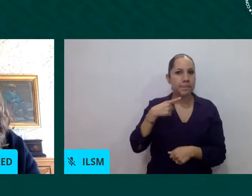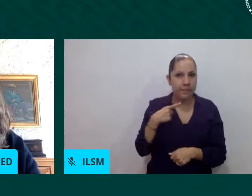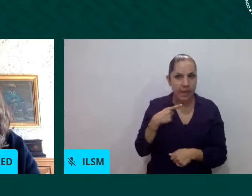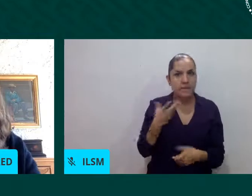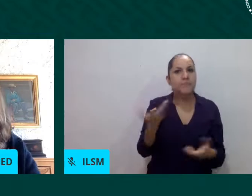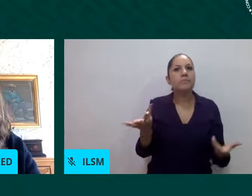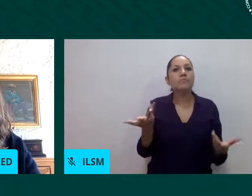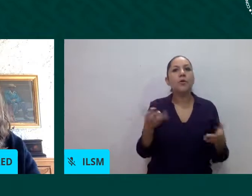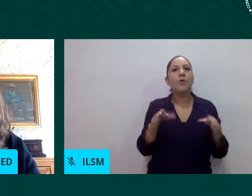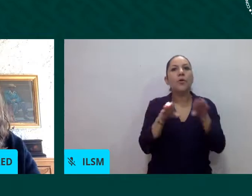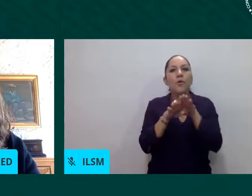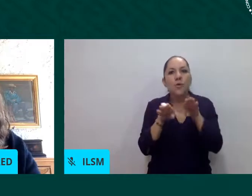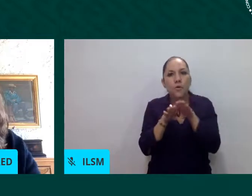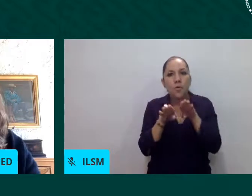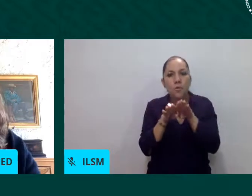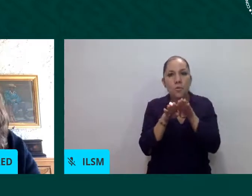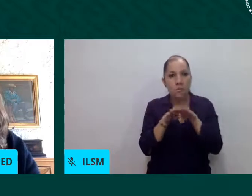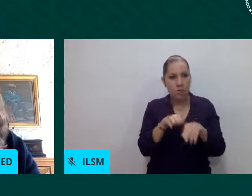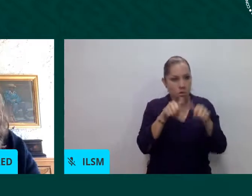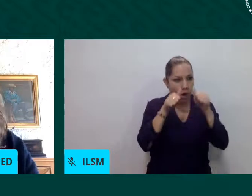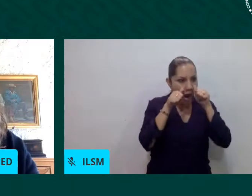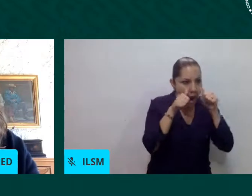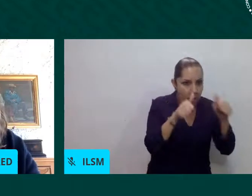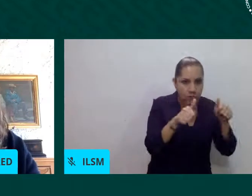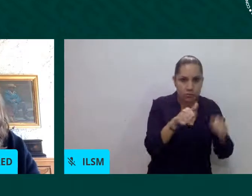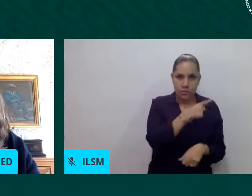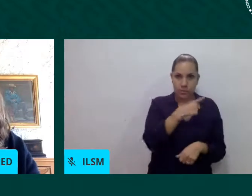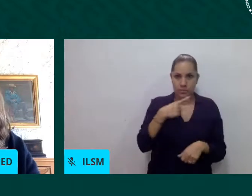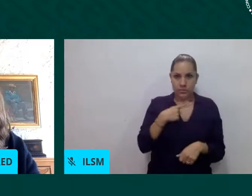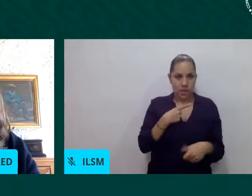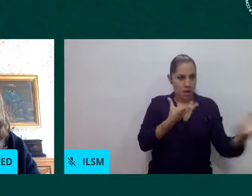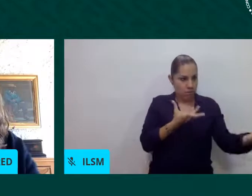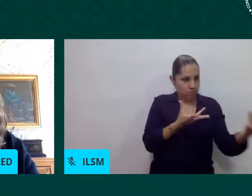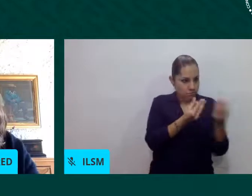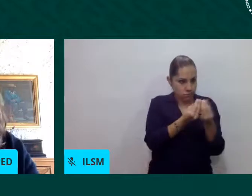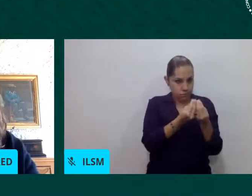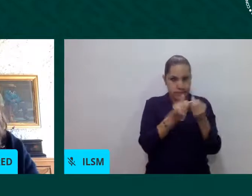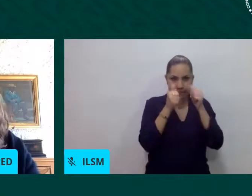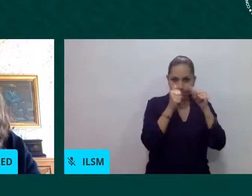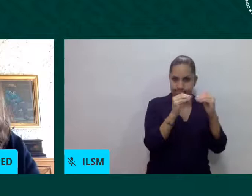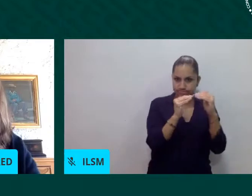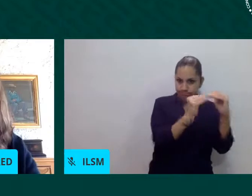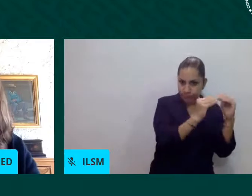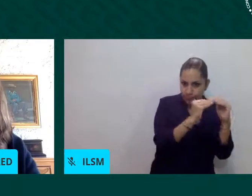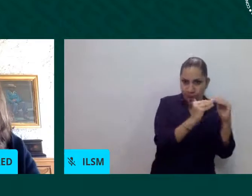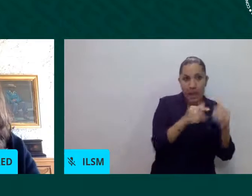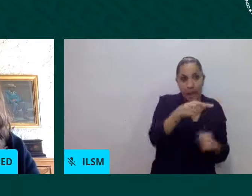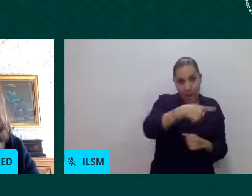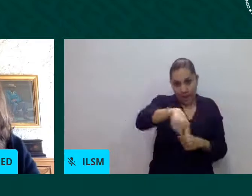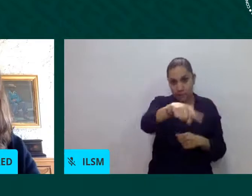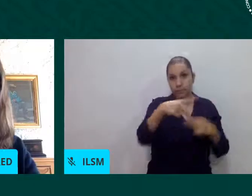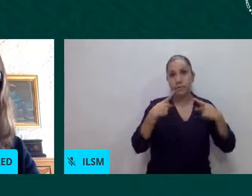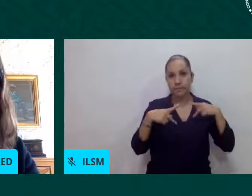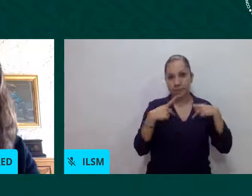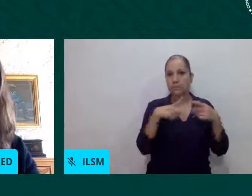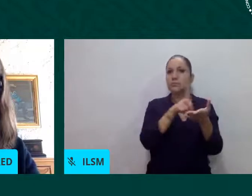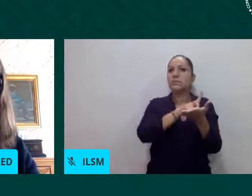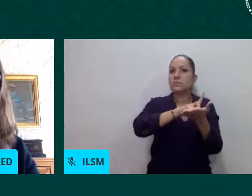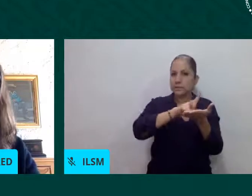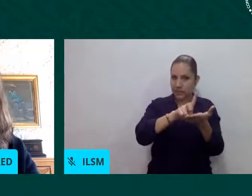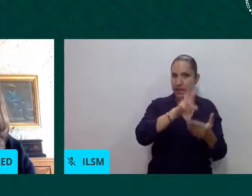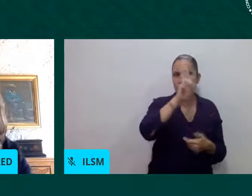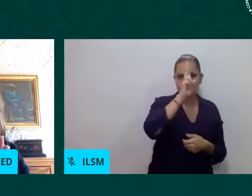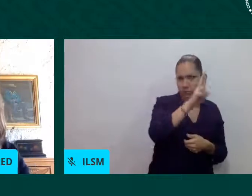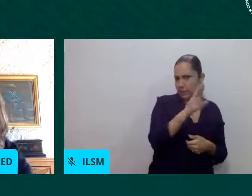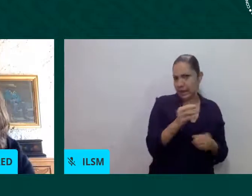respeto a la dignidad de las personas y garantizando los derechos absolutamente, pero en específico me parece primordial el derecho a la